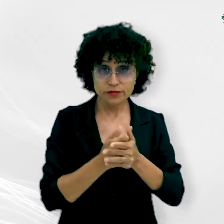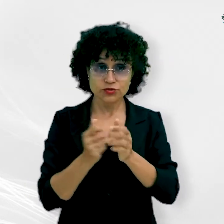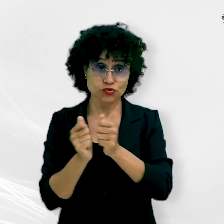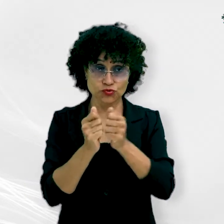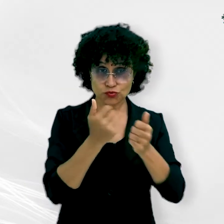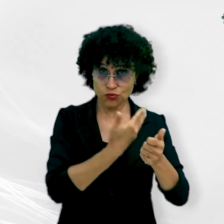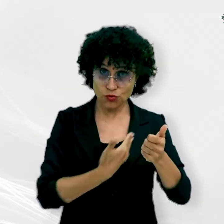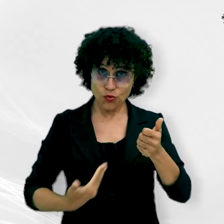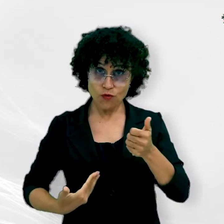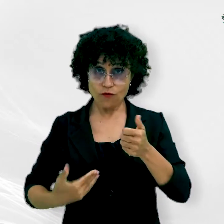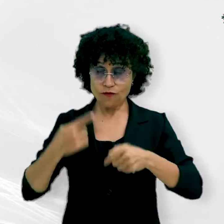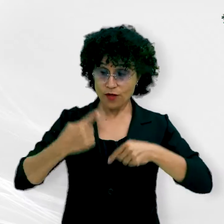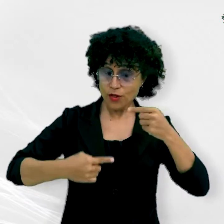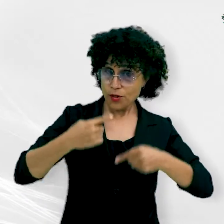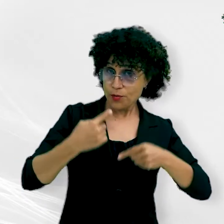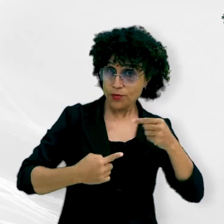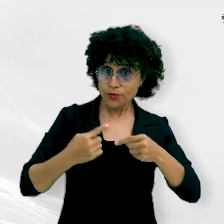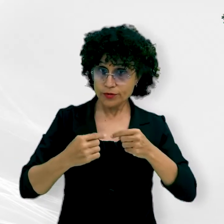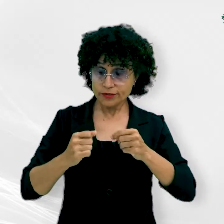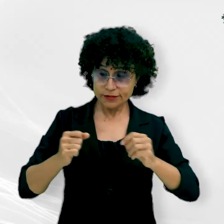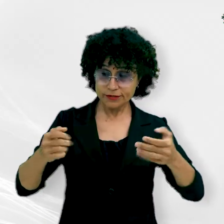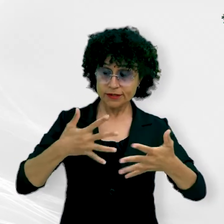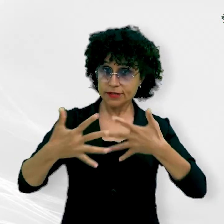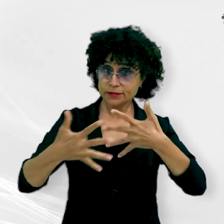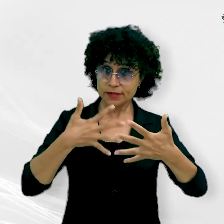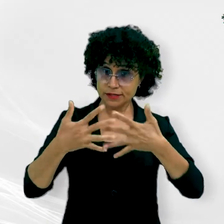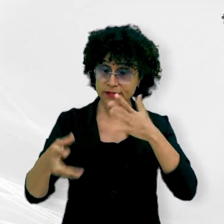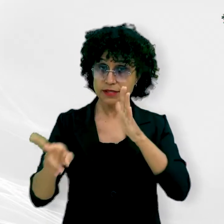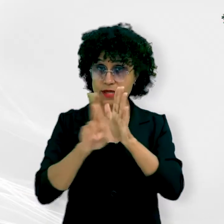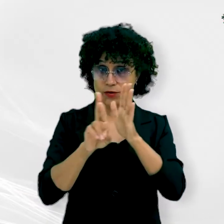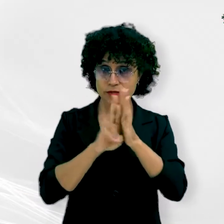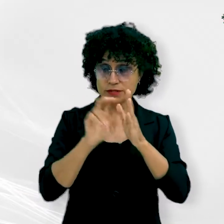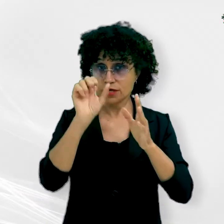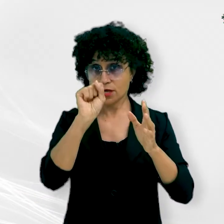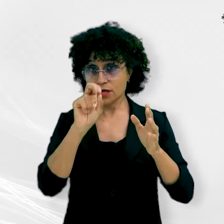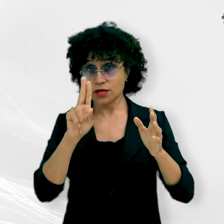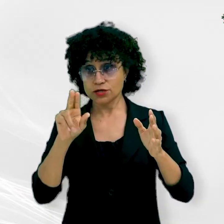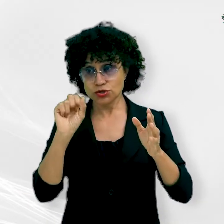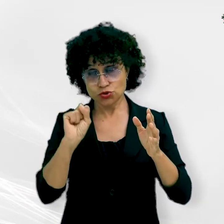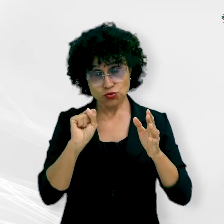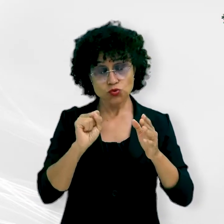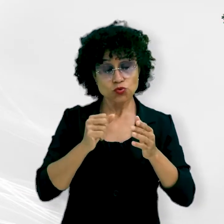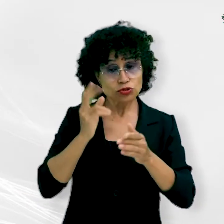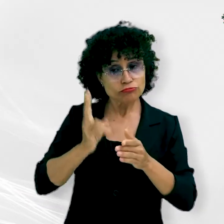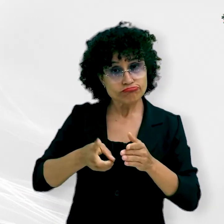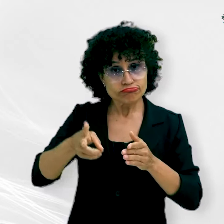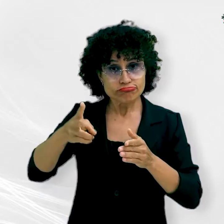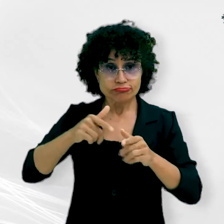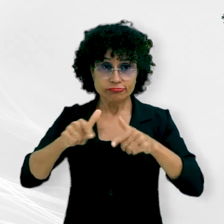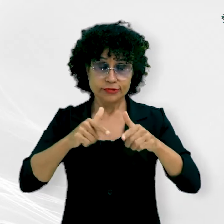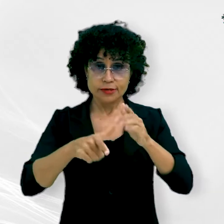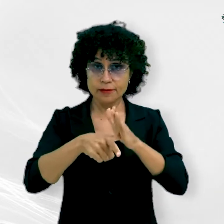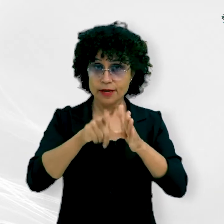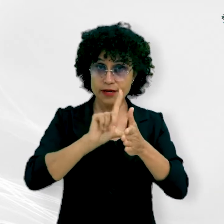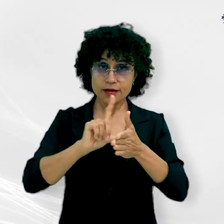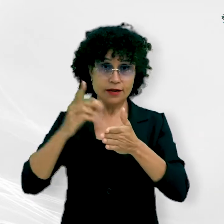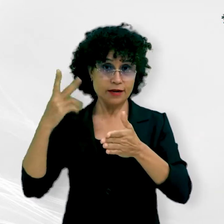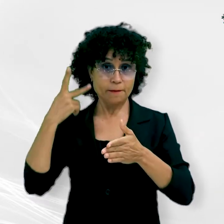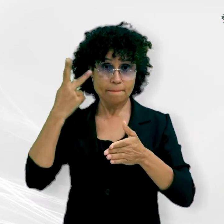sentido de viabilizar o cumprimento da política de transparência na regulação do SUS, dando seguimento ao trabalho realizado anteriormente pelo